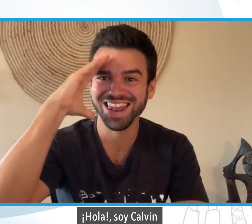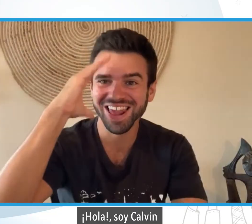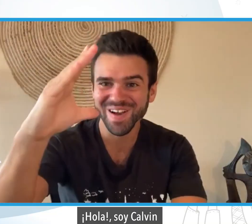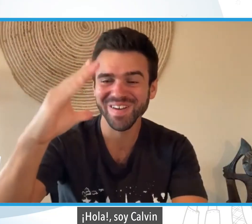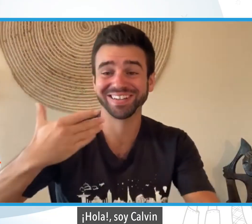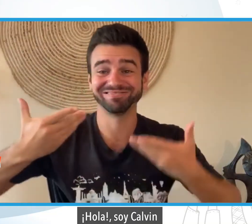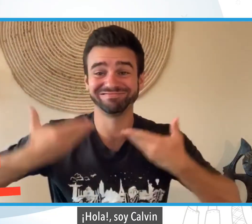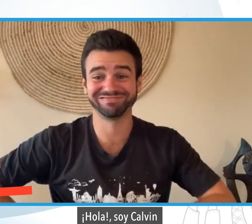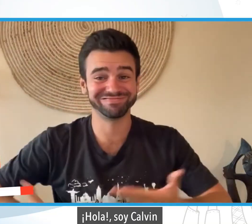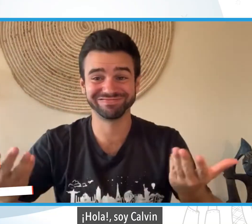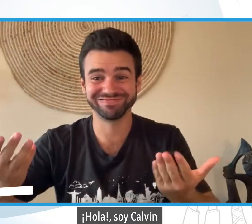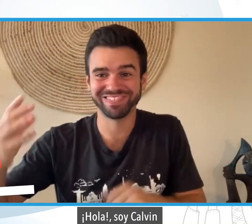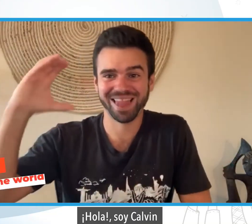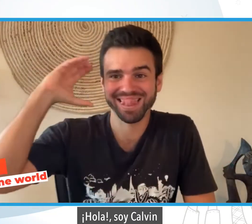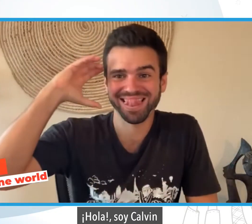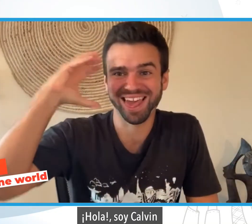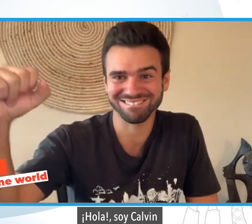Hola, soy Calvin.